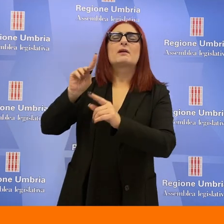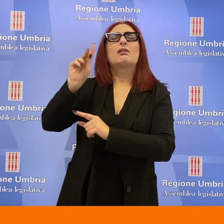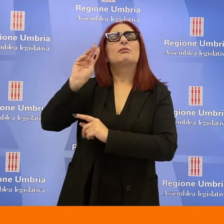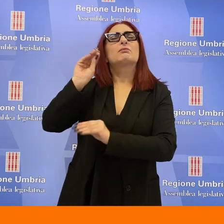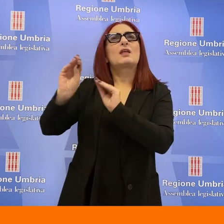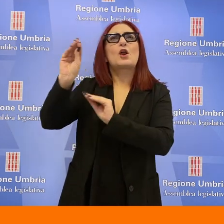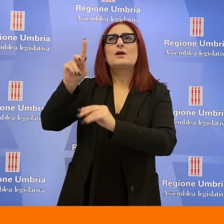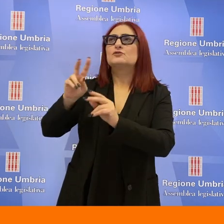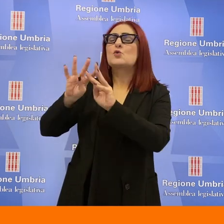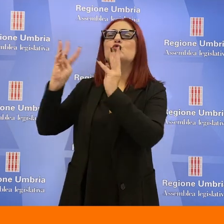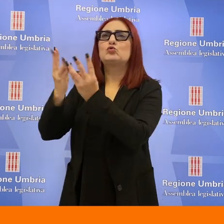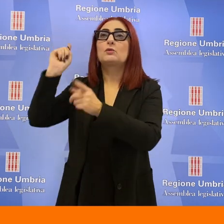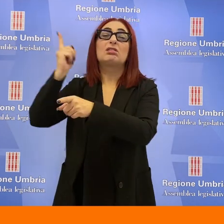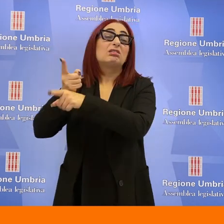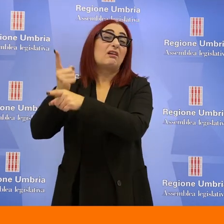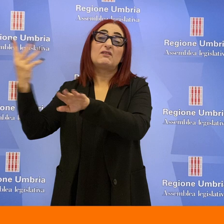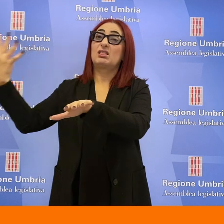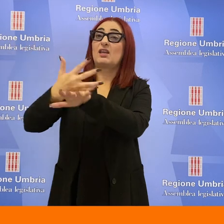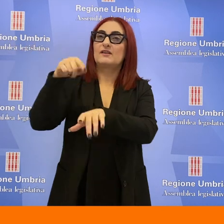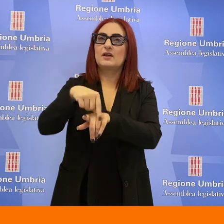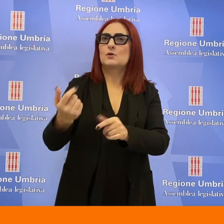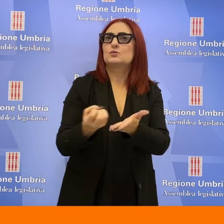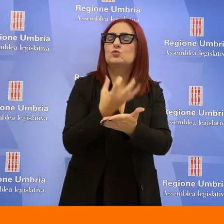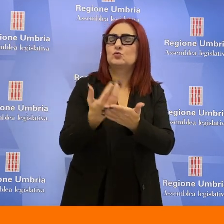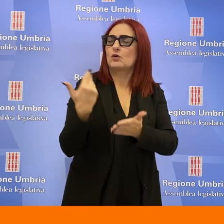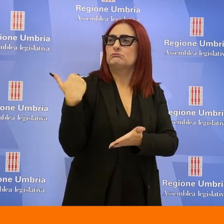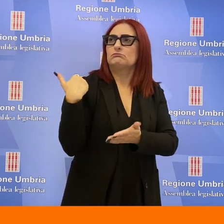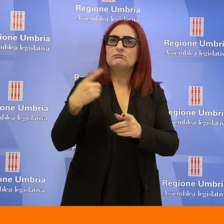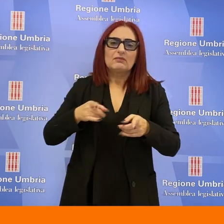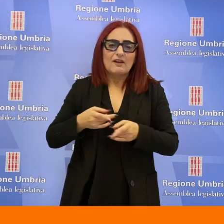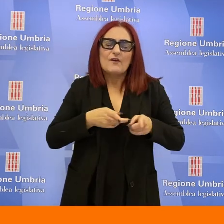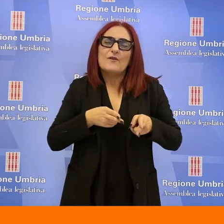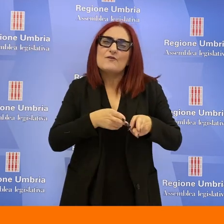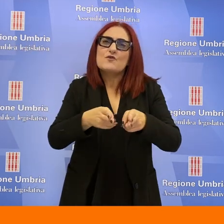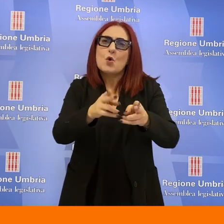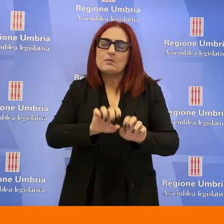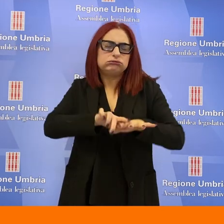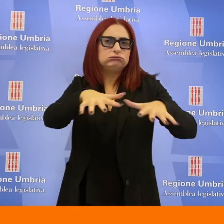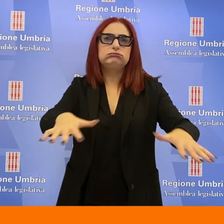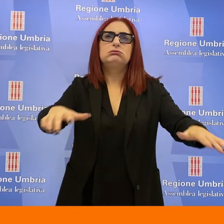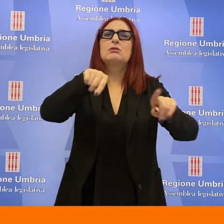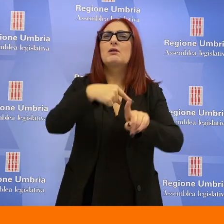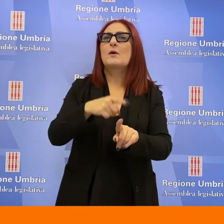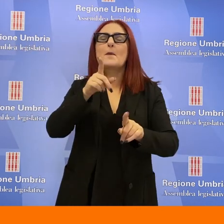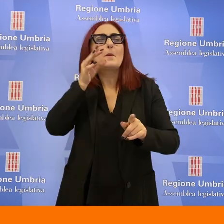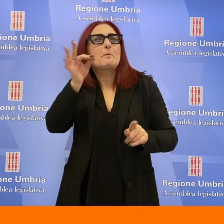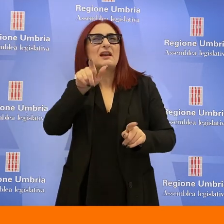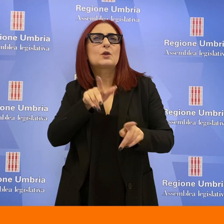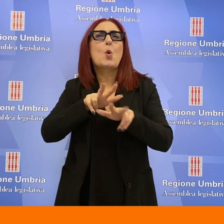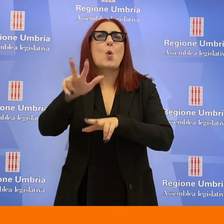'interrogazione alla Giunta per chiedere di intervenire a seguito dei recenti episodi di straripamento dei fiumi che hanno interessato in particolare il comune